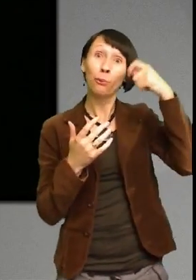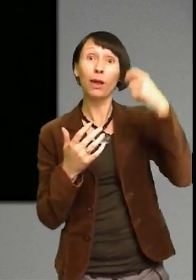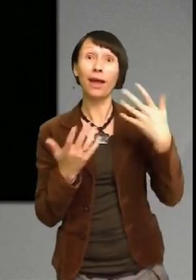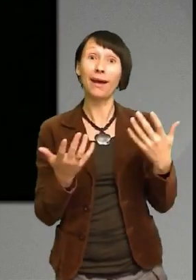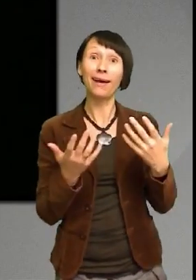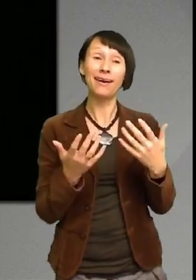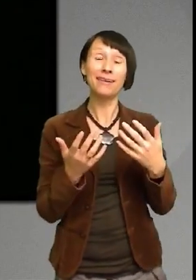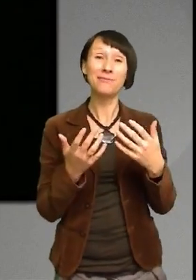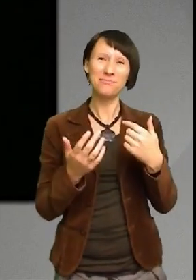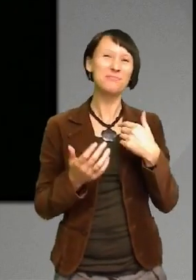låg.